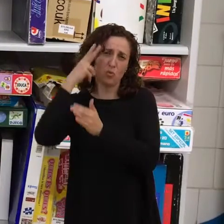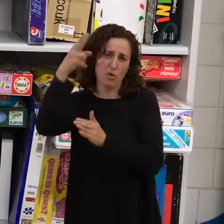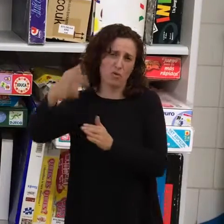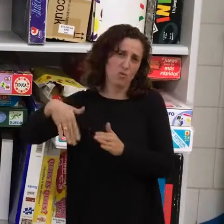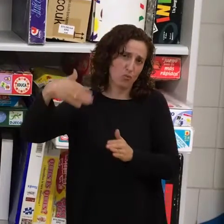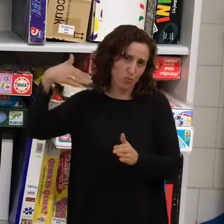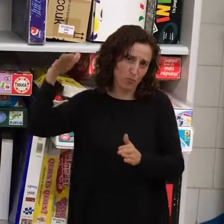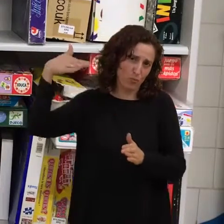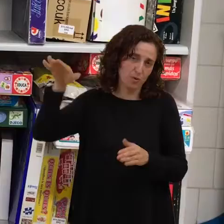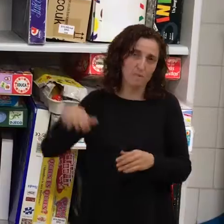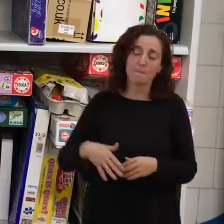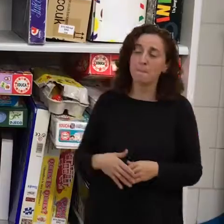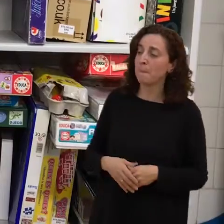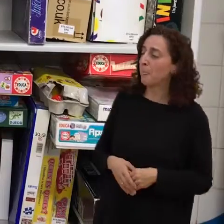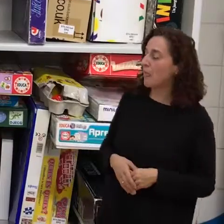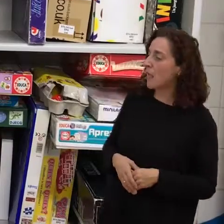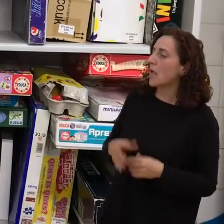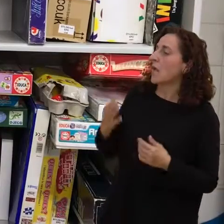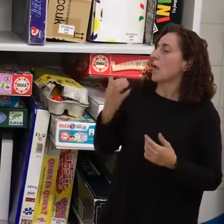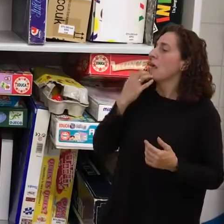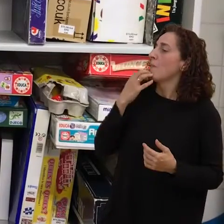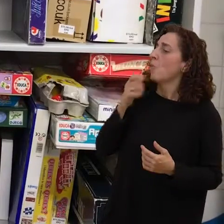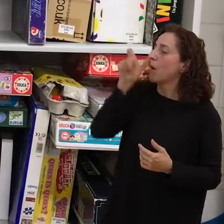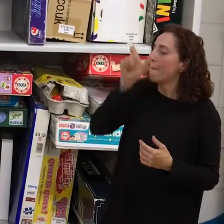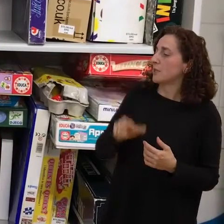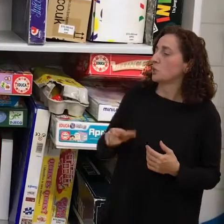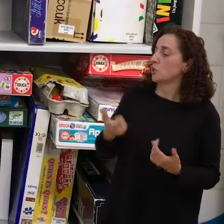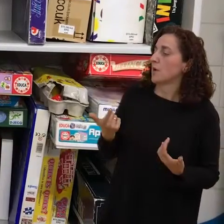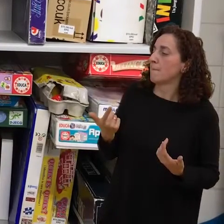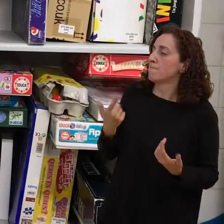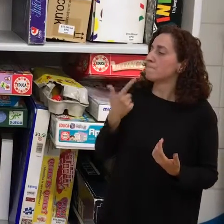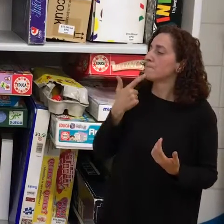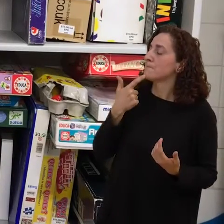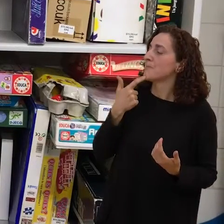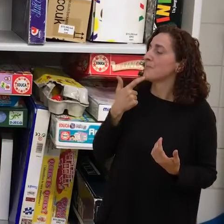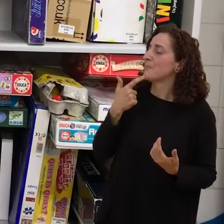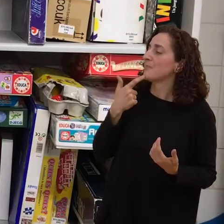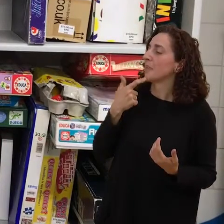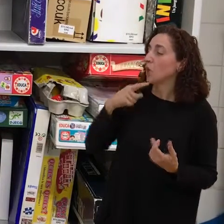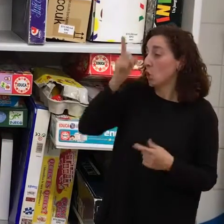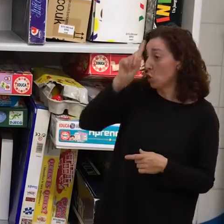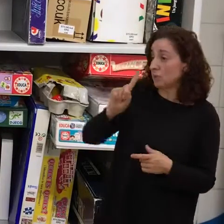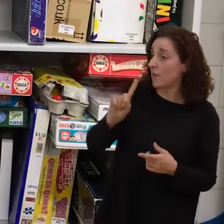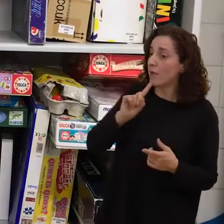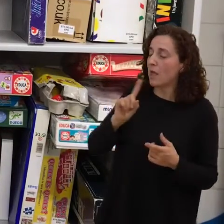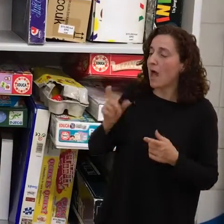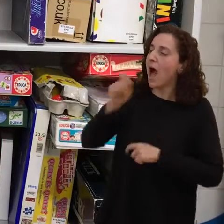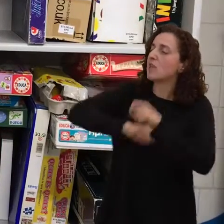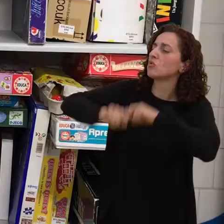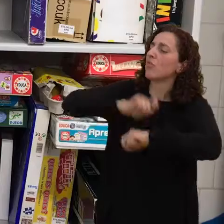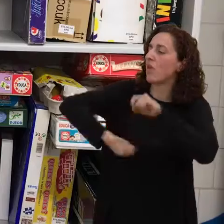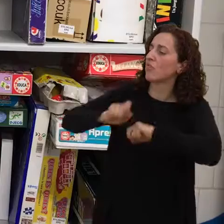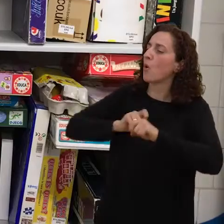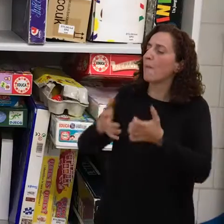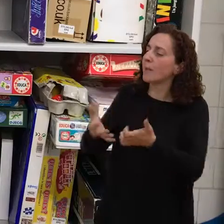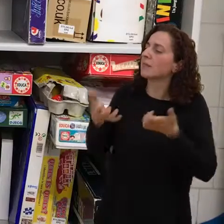Y a una persona que no conozca cuáles son las ventajas que le puede aportar el movimiento asociativo o asociaciones como Aransburg,